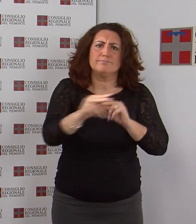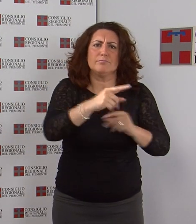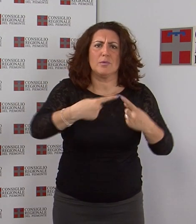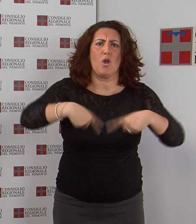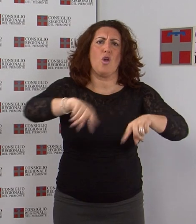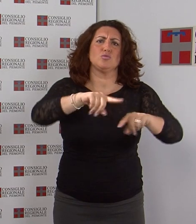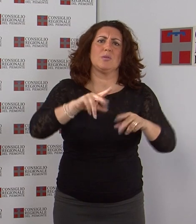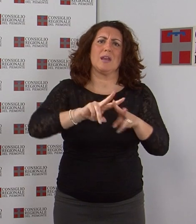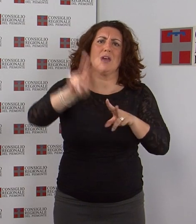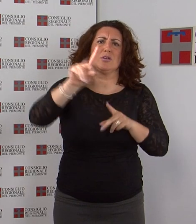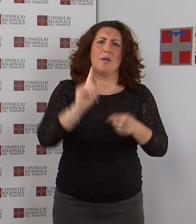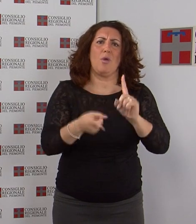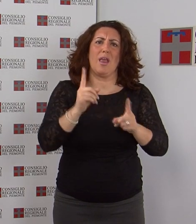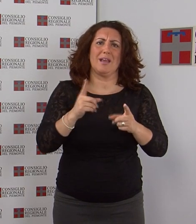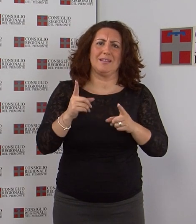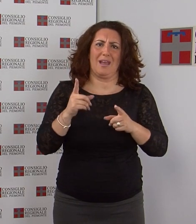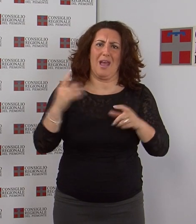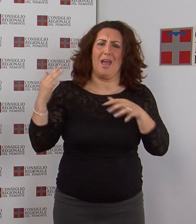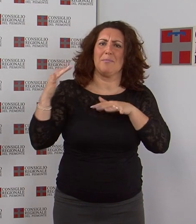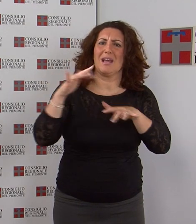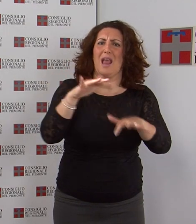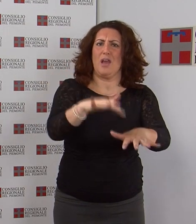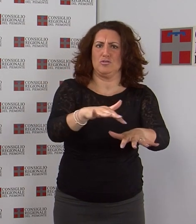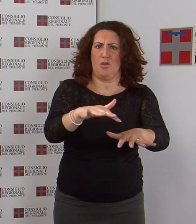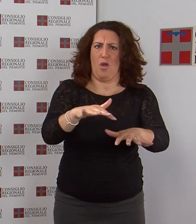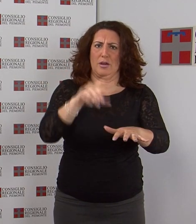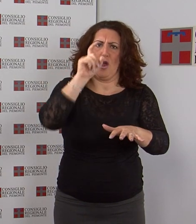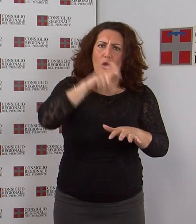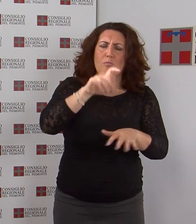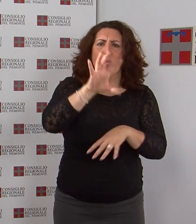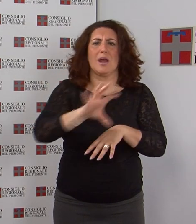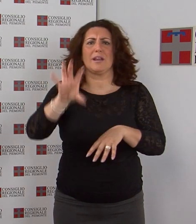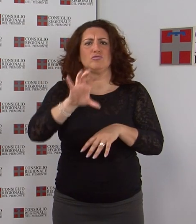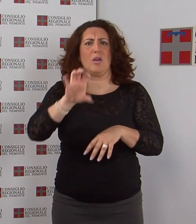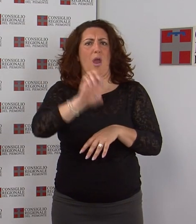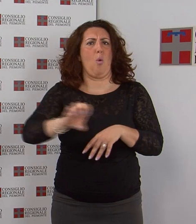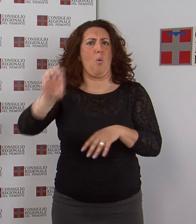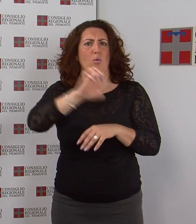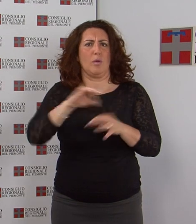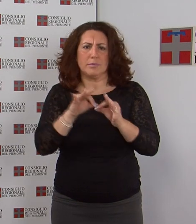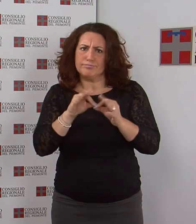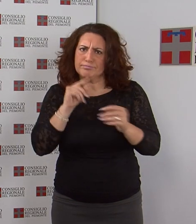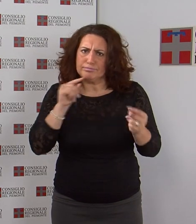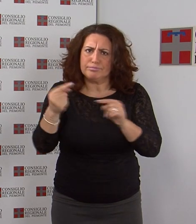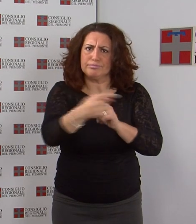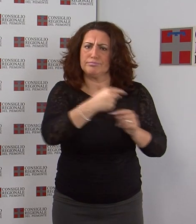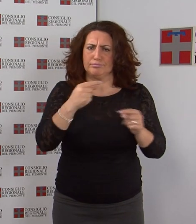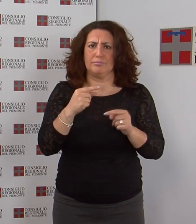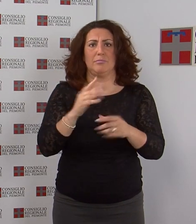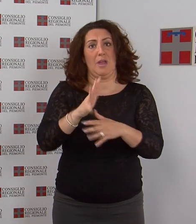'Associazione Italiana per il Consiglio dei Comuni e delle Regioni d'Europa. Obiettivo è creare, entro dicembre, un documento di indirizzo da proporre ai